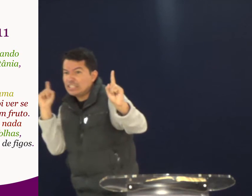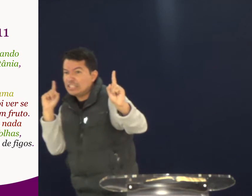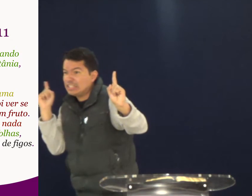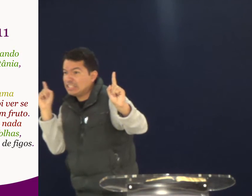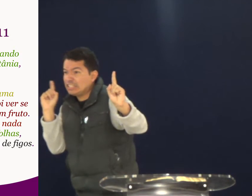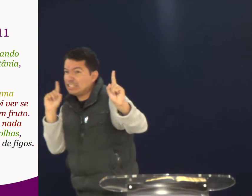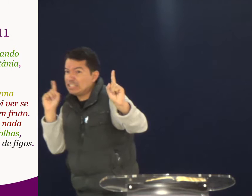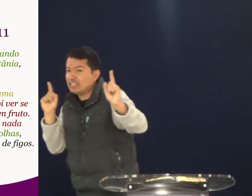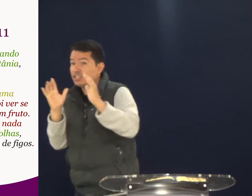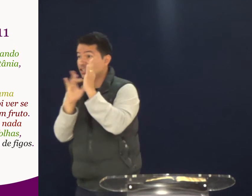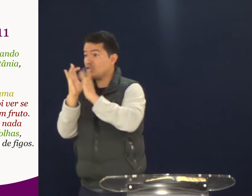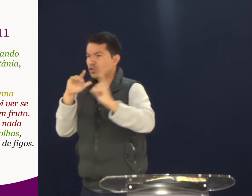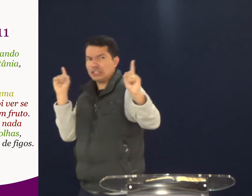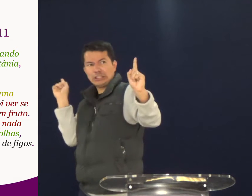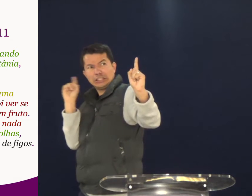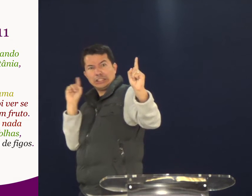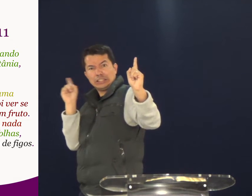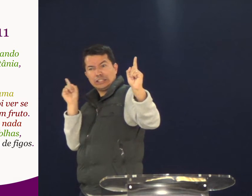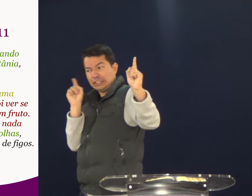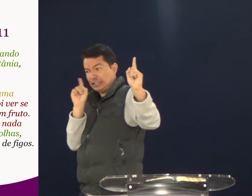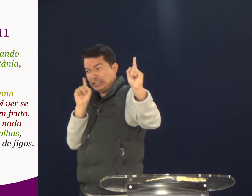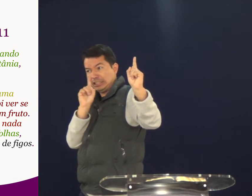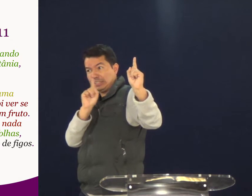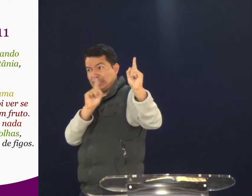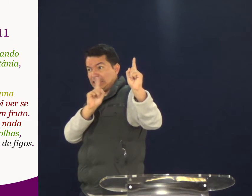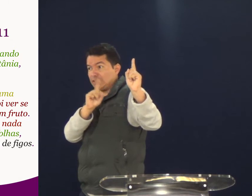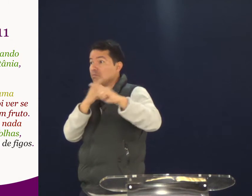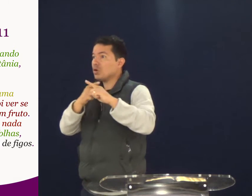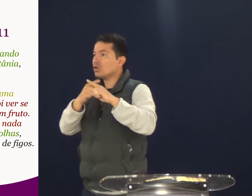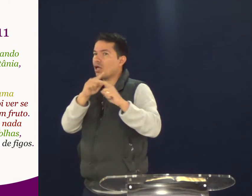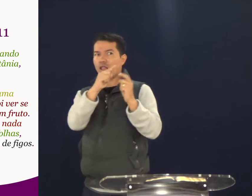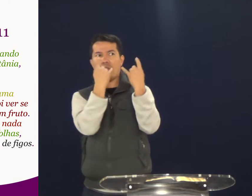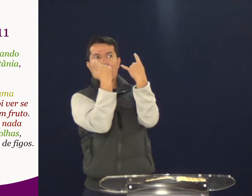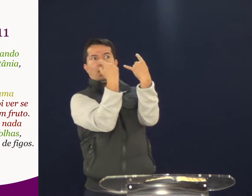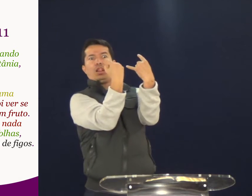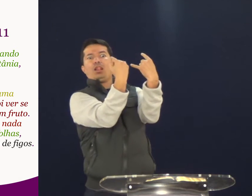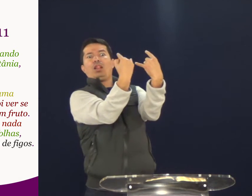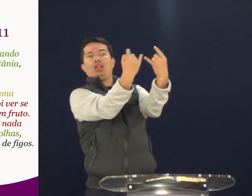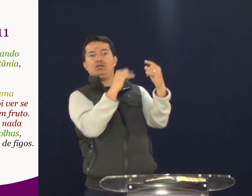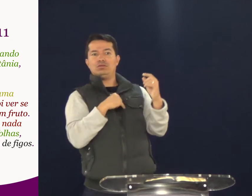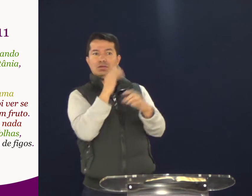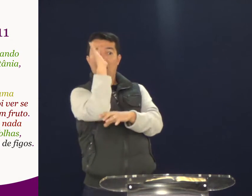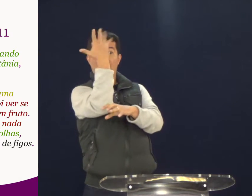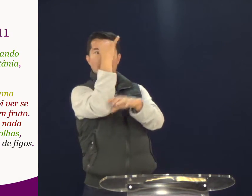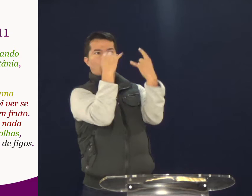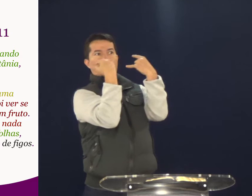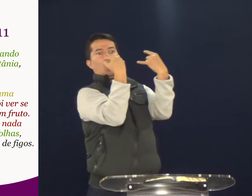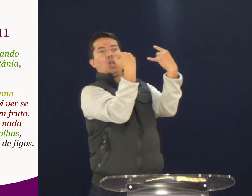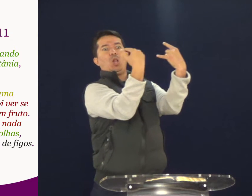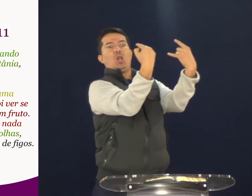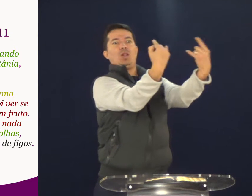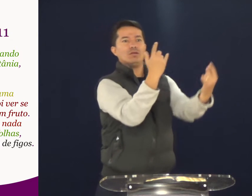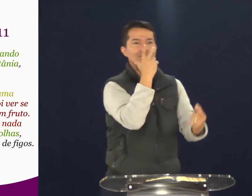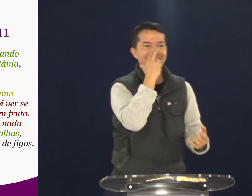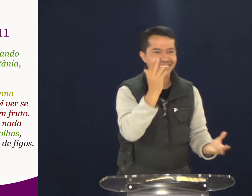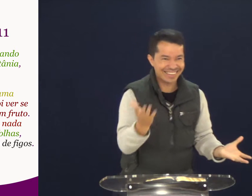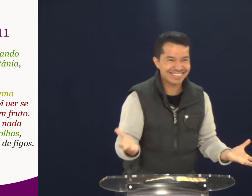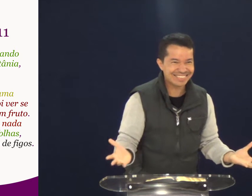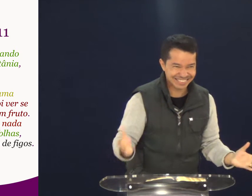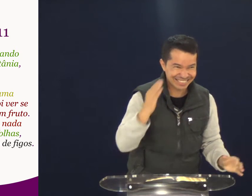enxergou ela. Então, Jesus viu ela ao longe. como se ela atraísse ele.